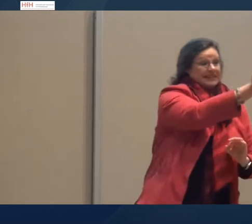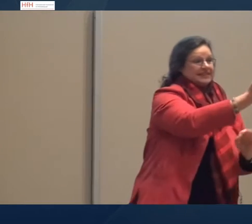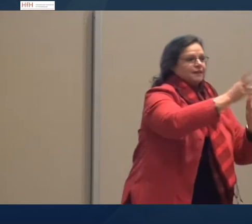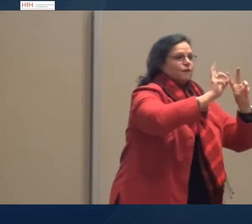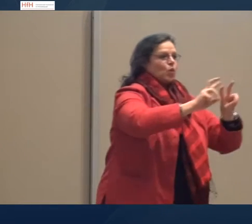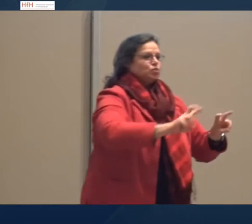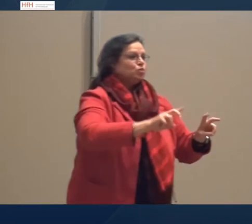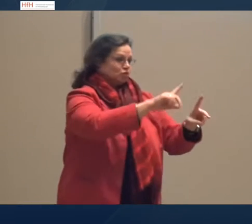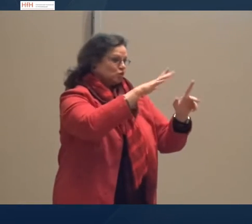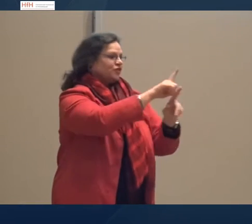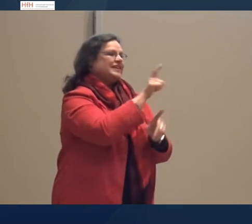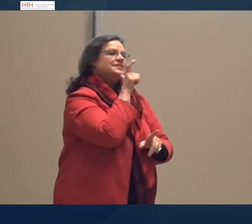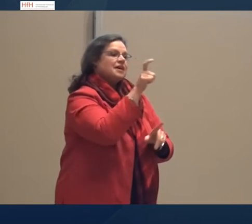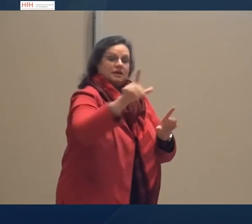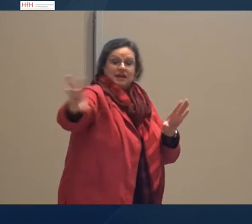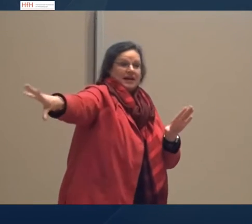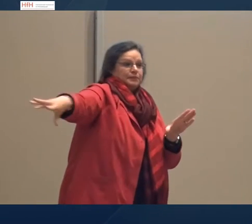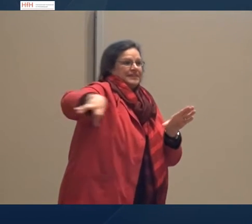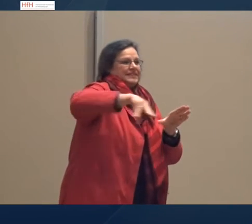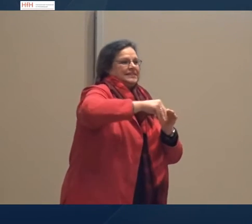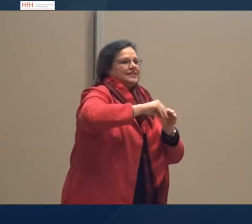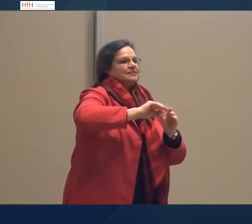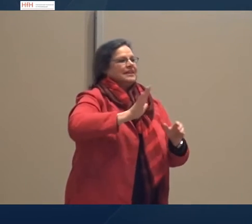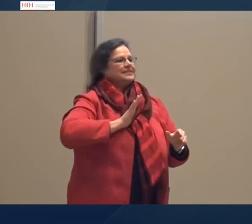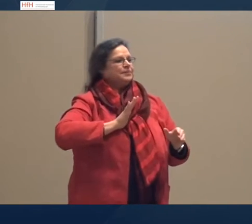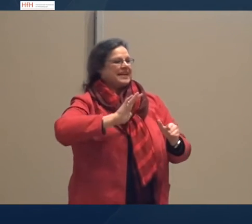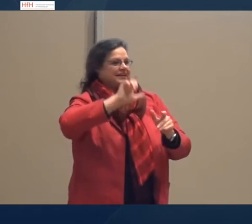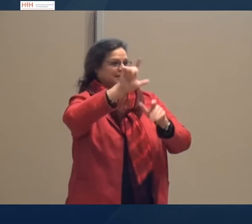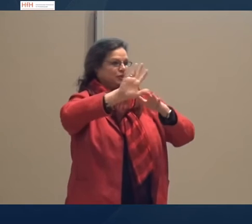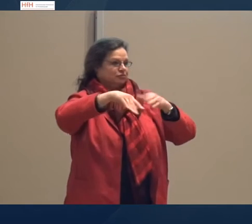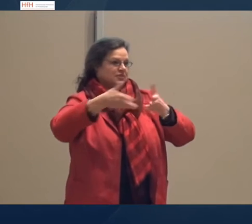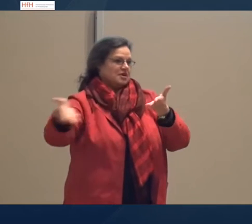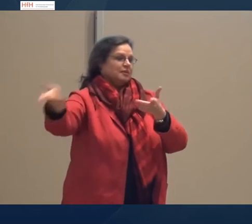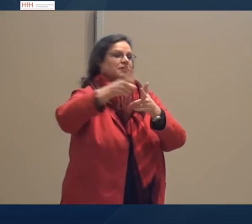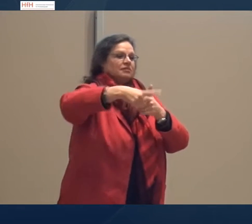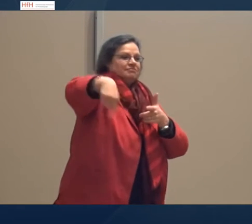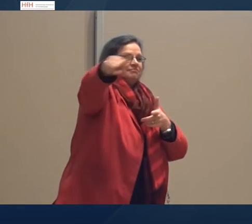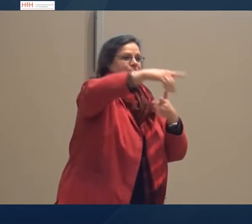Diese Forschung, es wurde schon gesagt, da werden die Experten mit einbezogen aus der Gebärdensprachgemeinschaft.